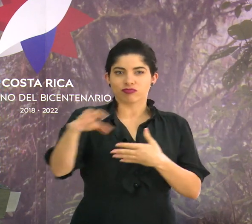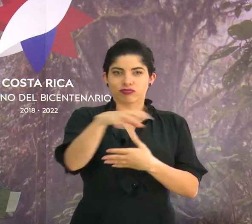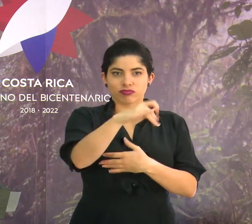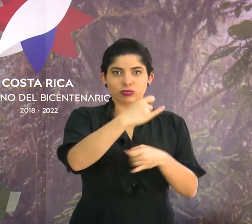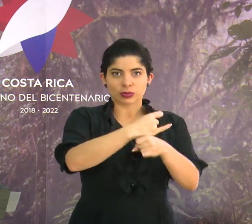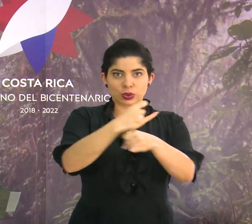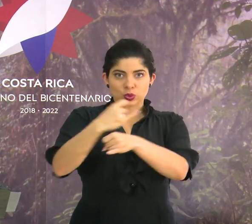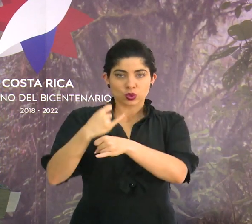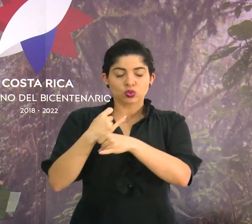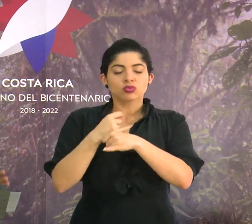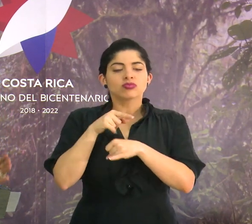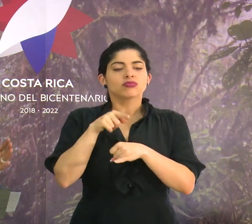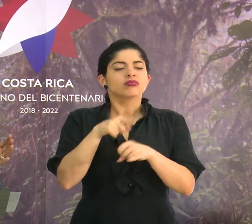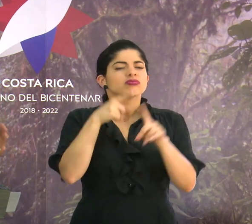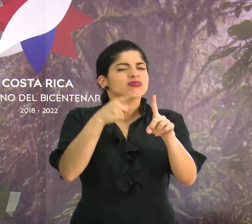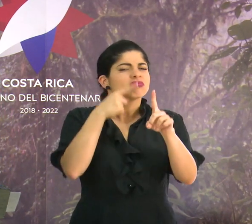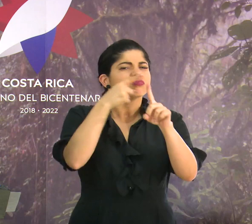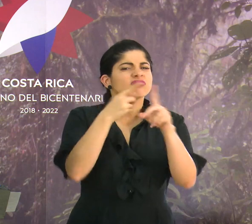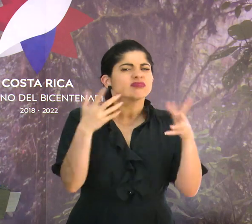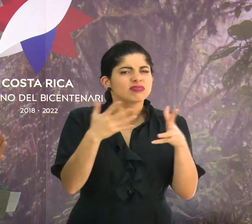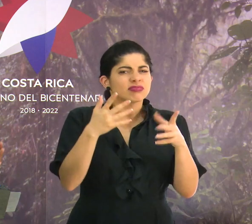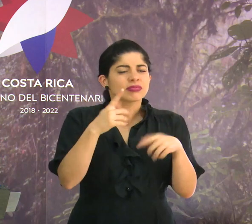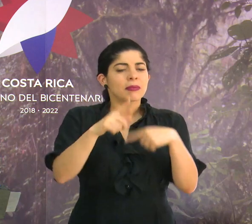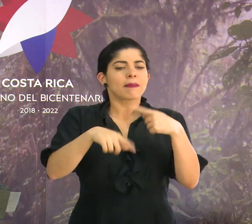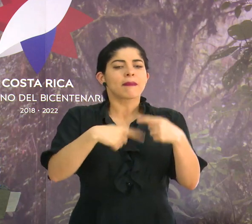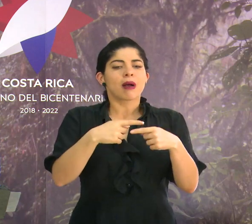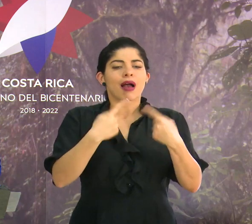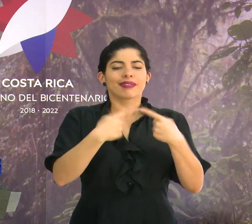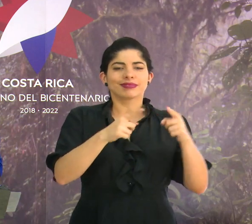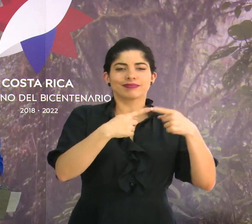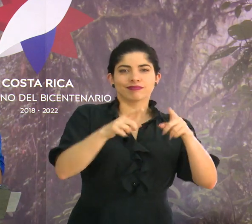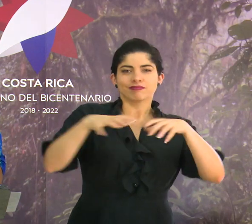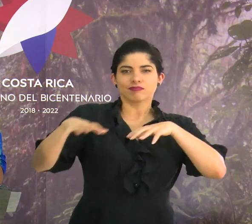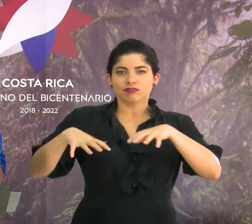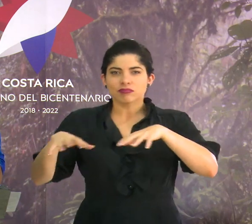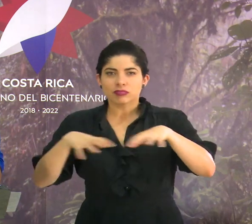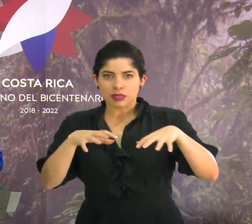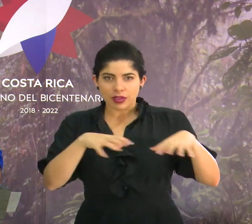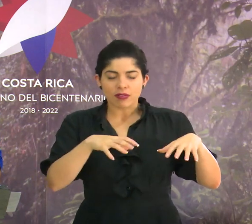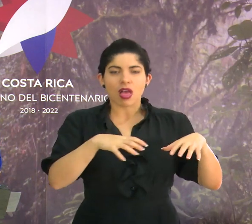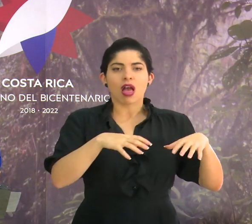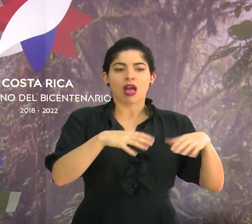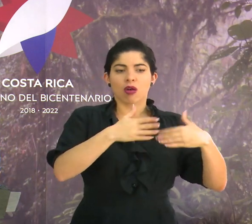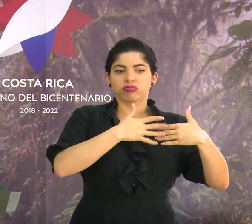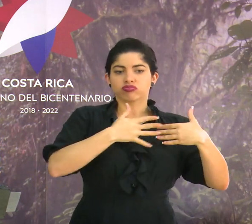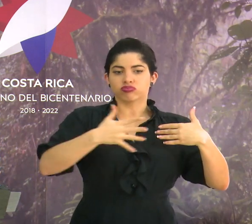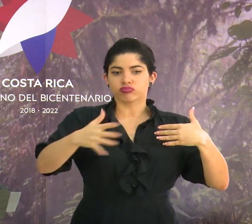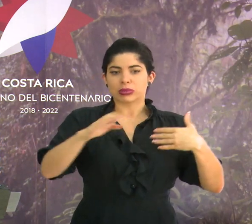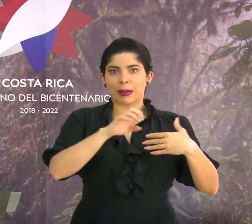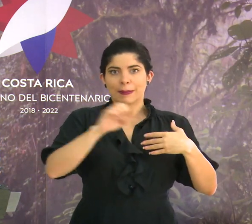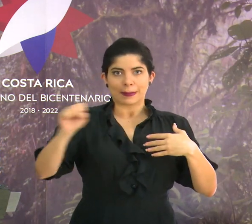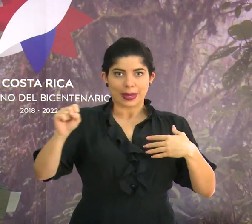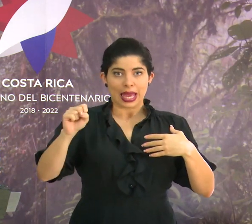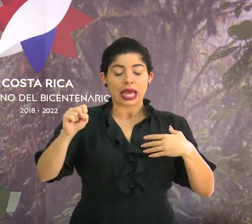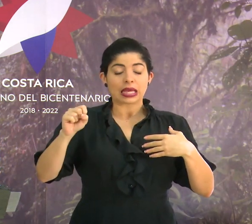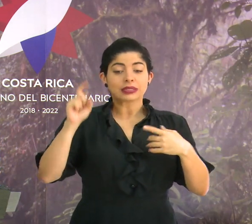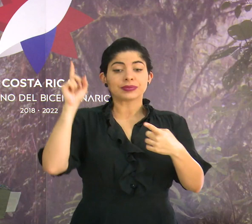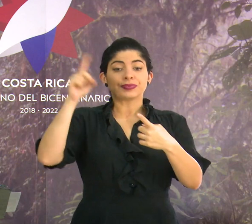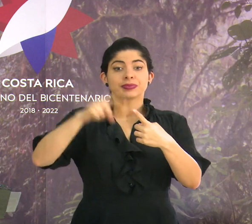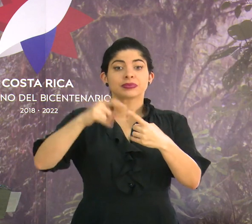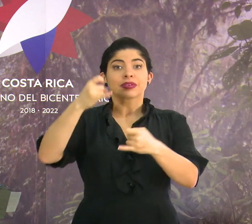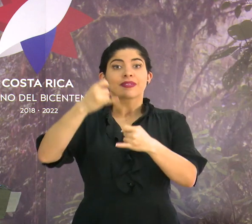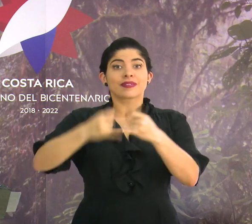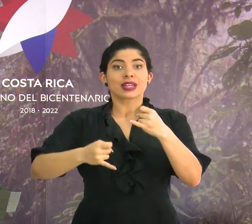en donde se van a realizar una serie de actividades a lo largo del mes que culminan